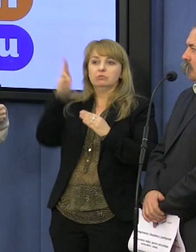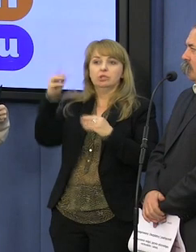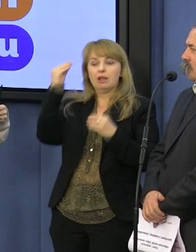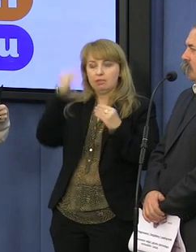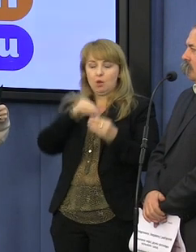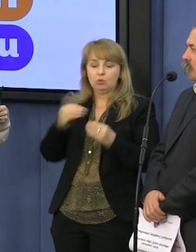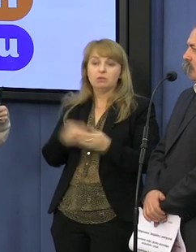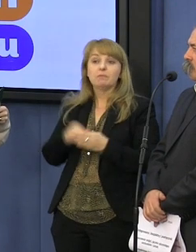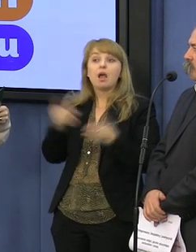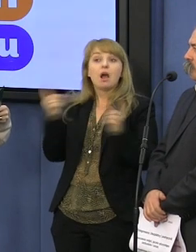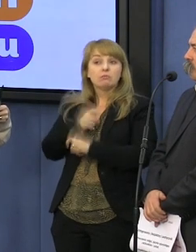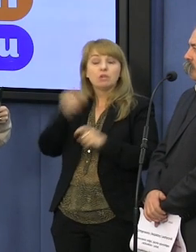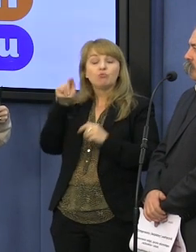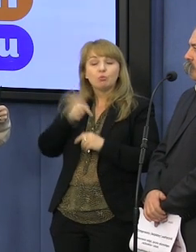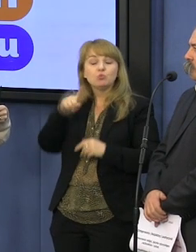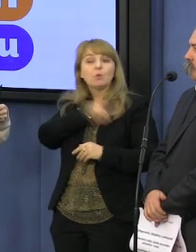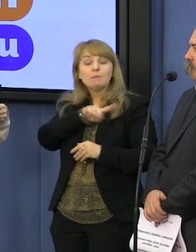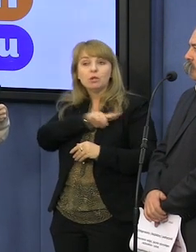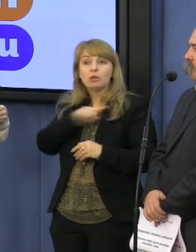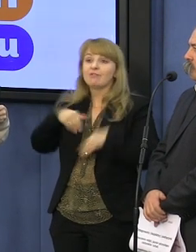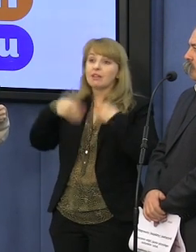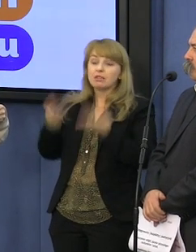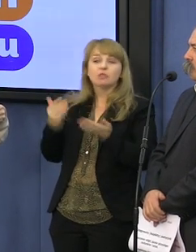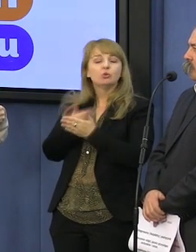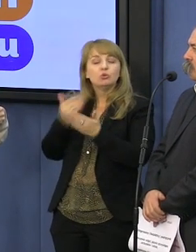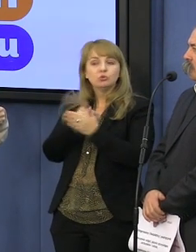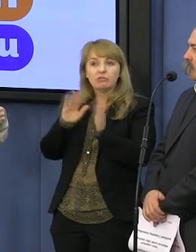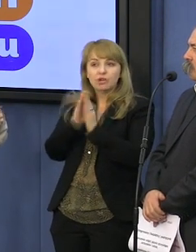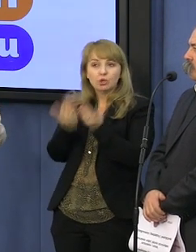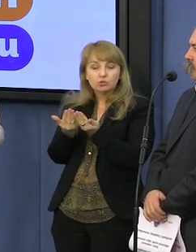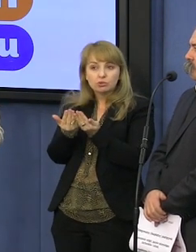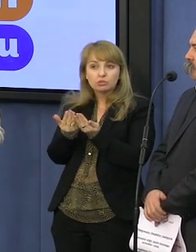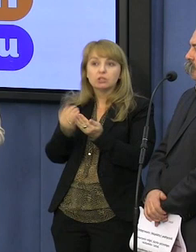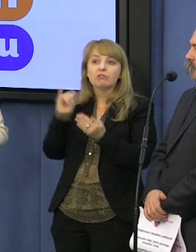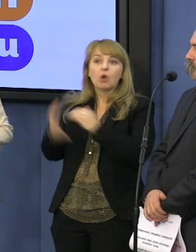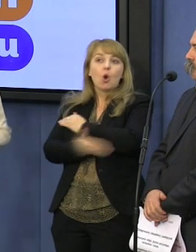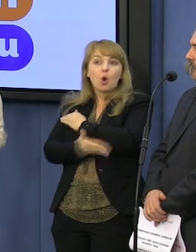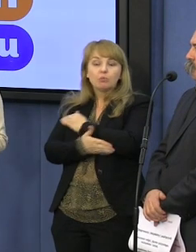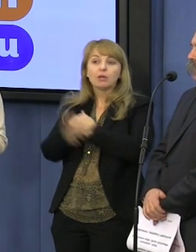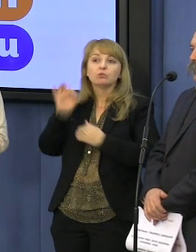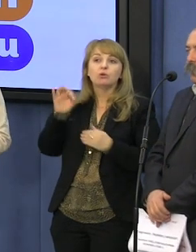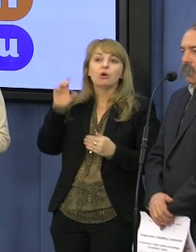właśnie państwo musi zadbać o wydanie nowych podręczników w oparciu o gender.